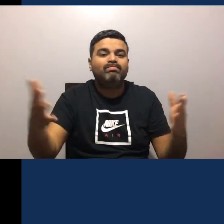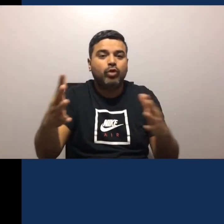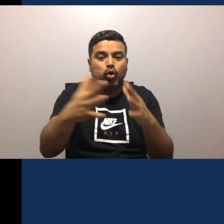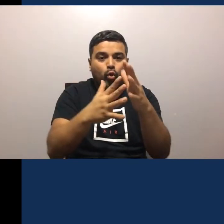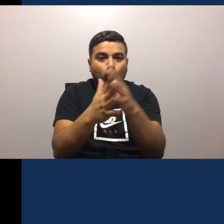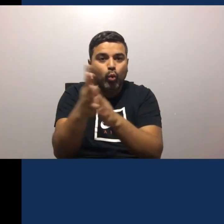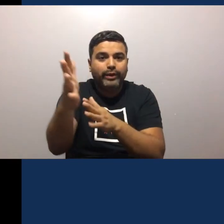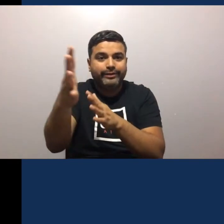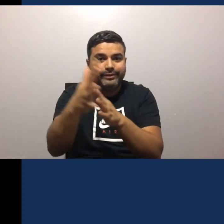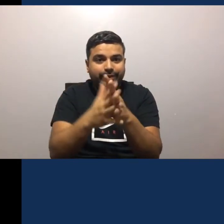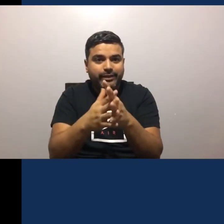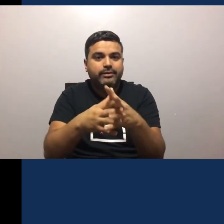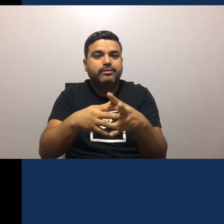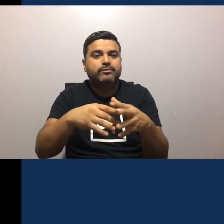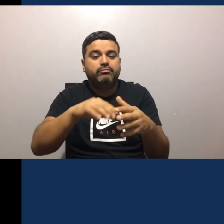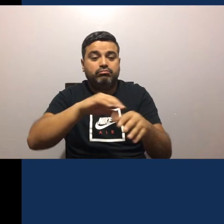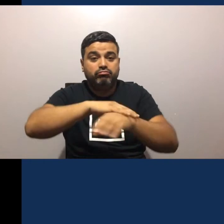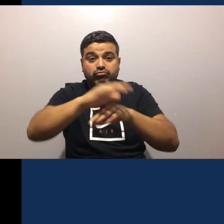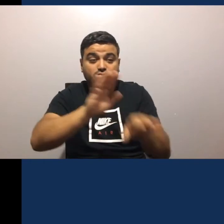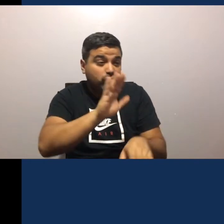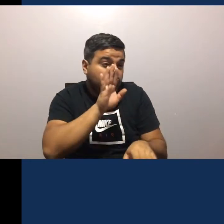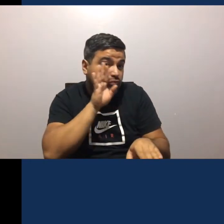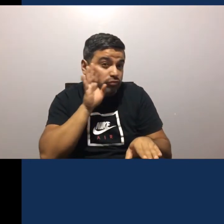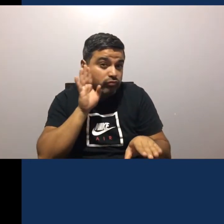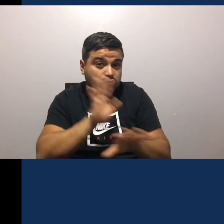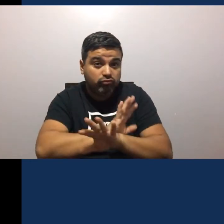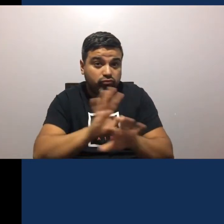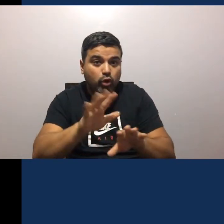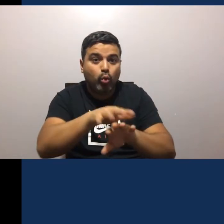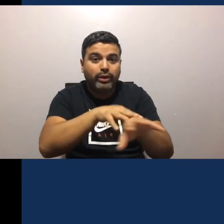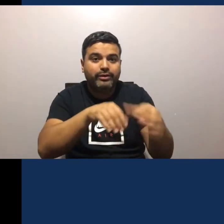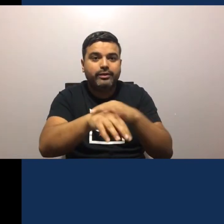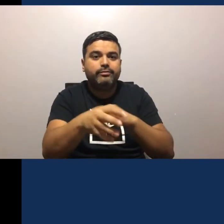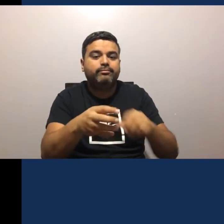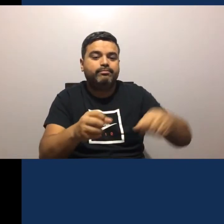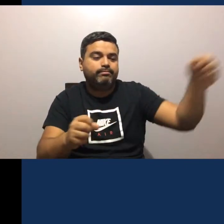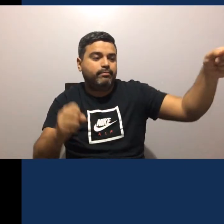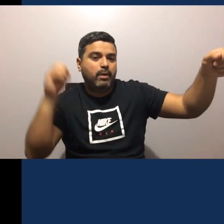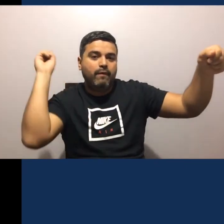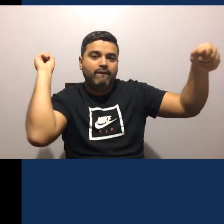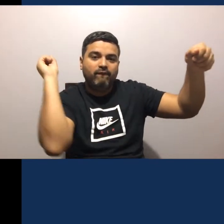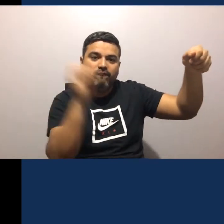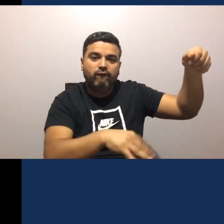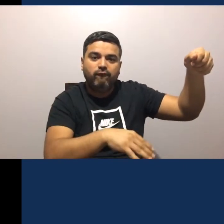Con guantes Te los quitas Y los botas A la basura